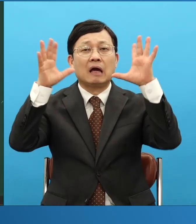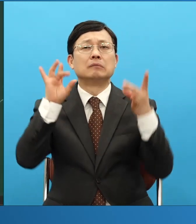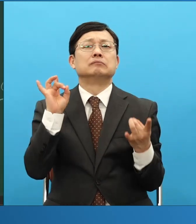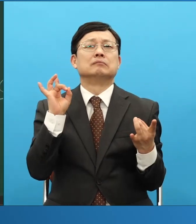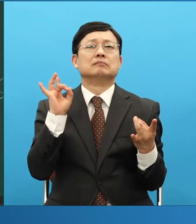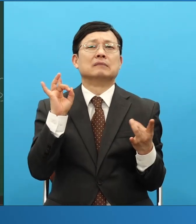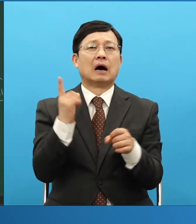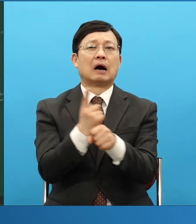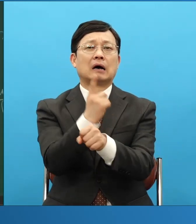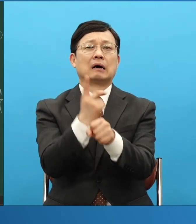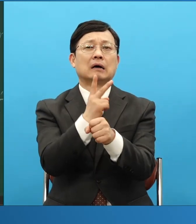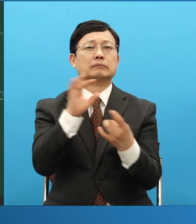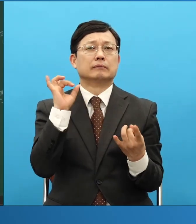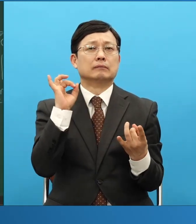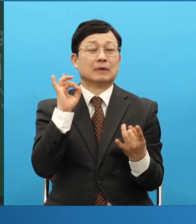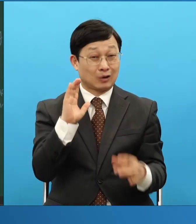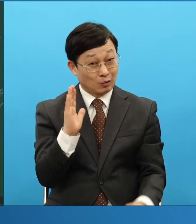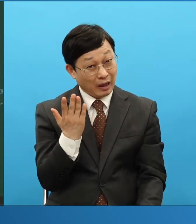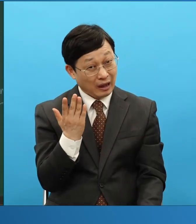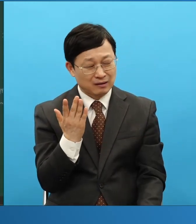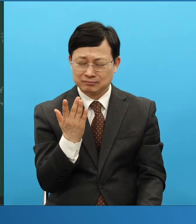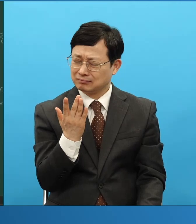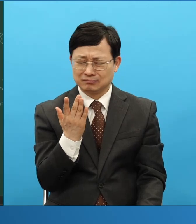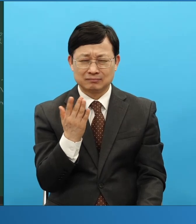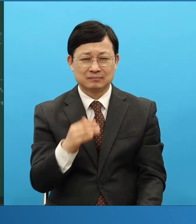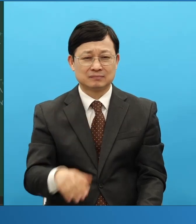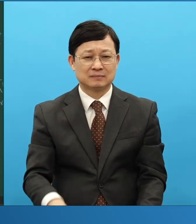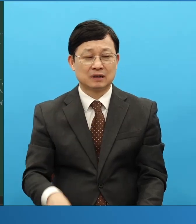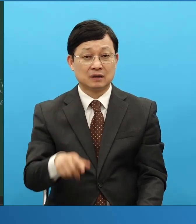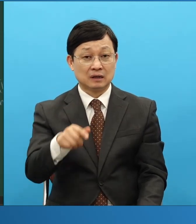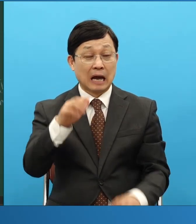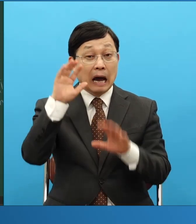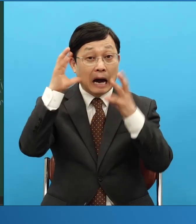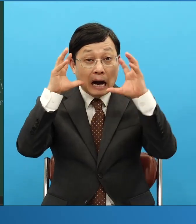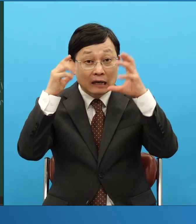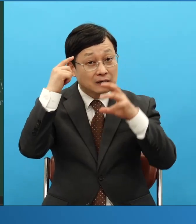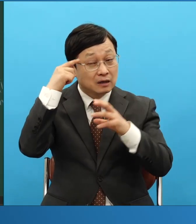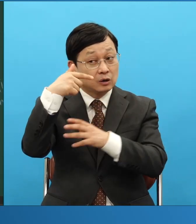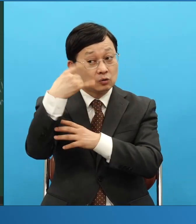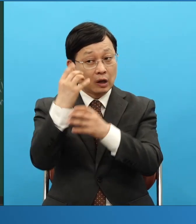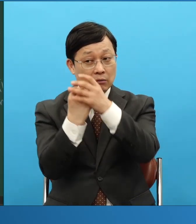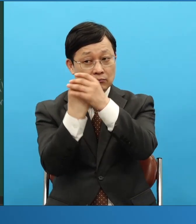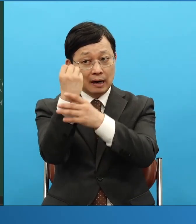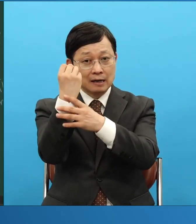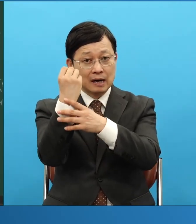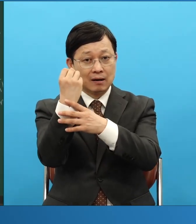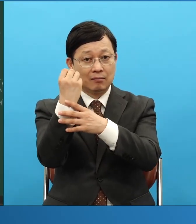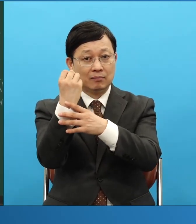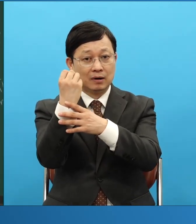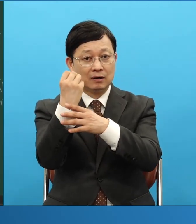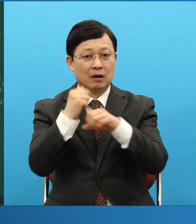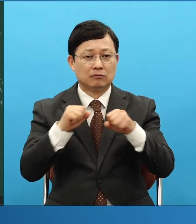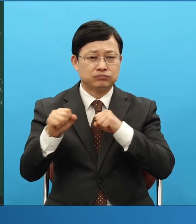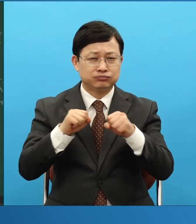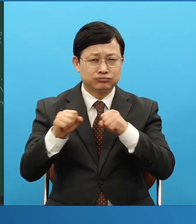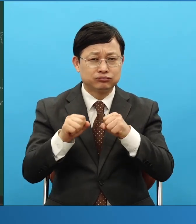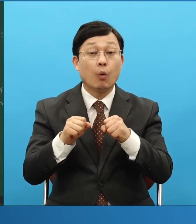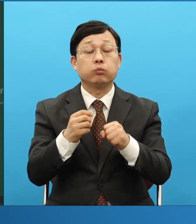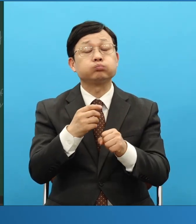다가가가 그러게 내가 그렇게 안 돼요 아니 젖먹이가 완전 엄마의 반장인데 1시간